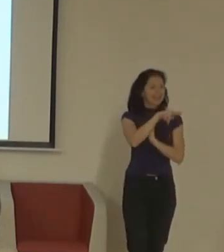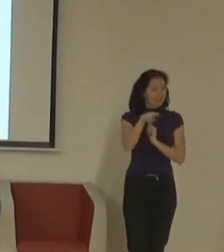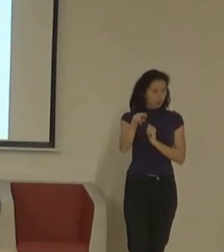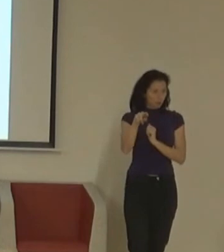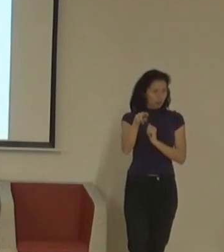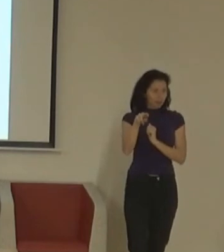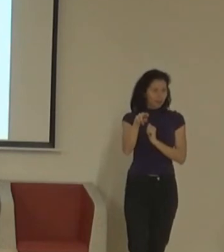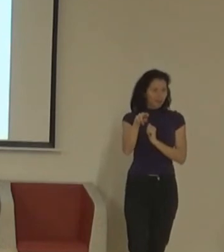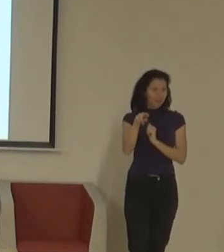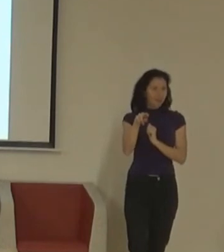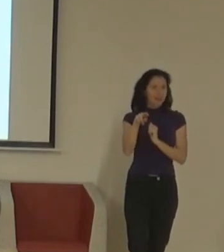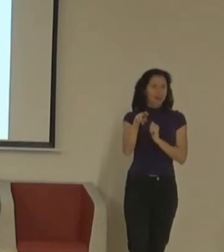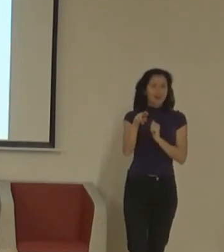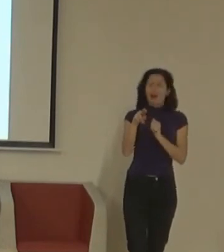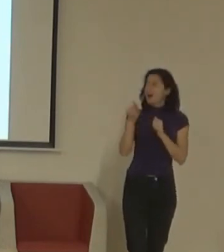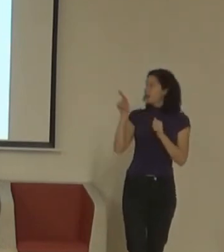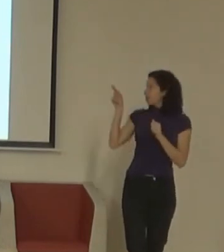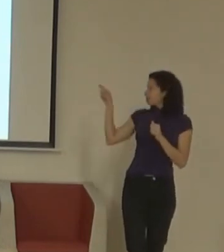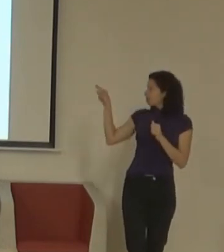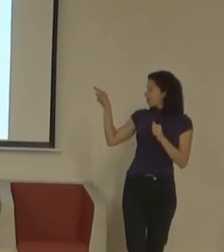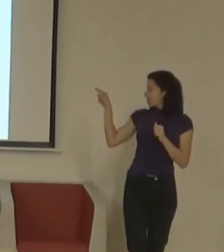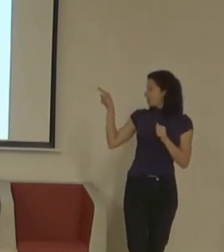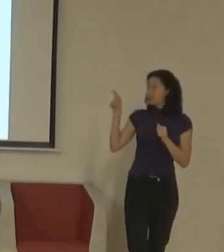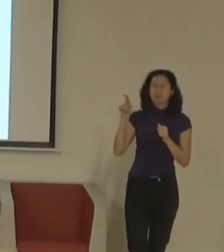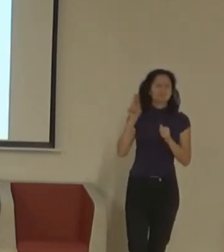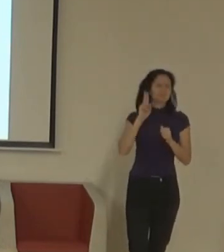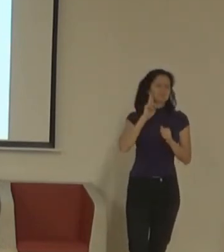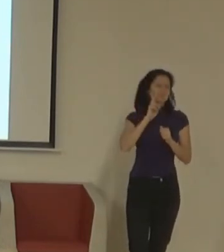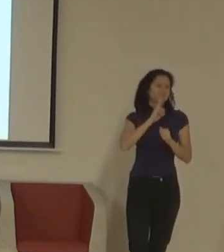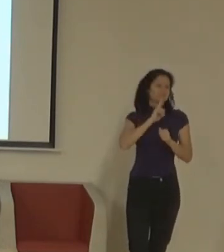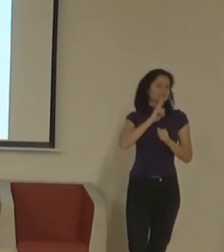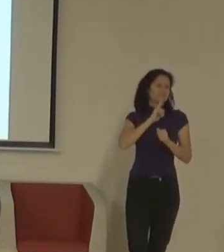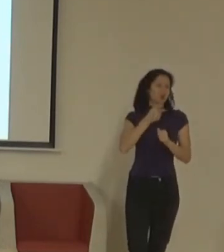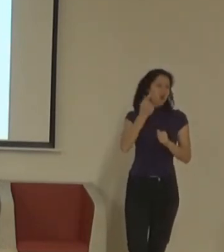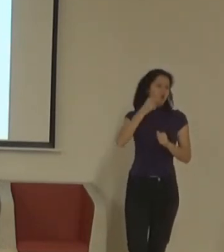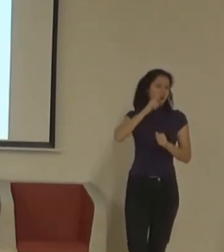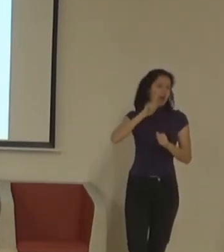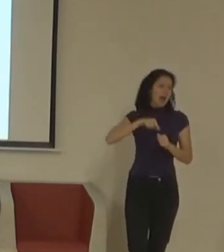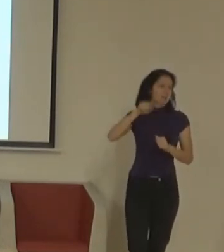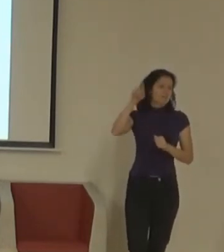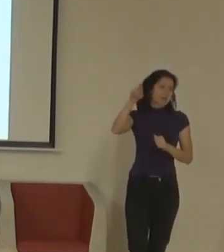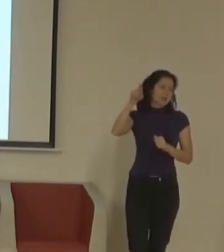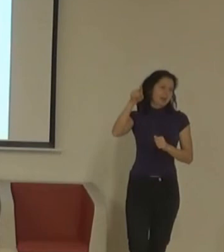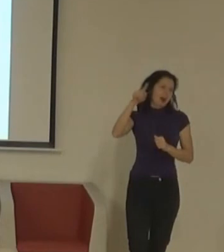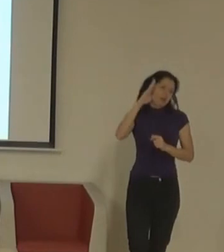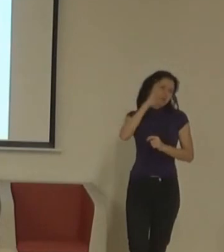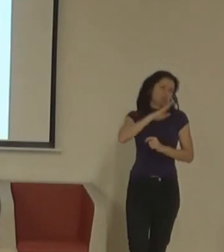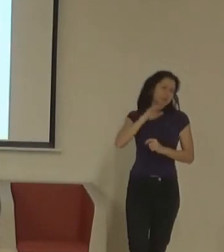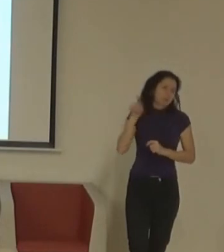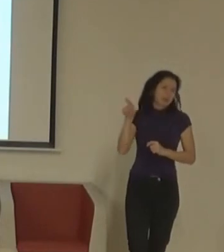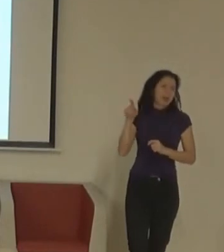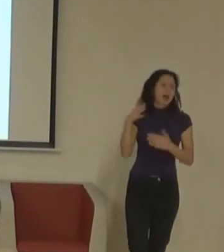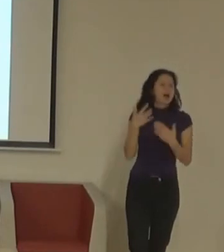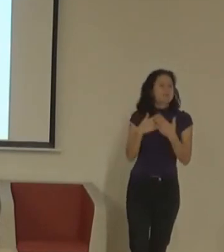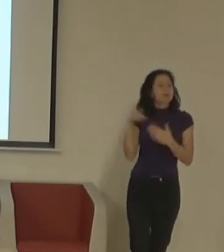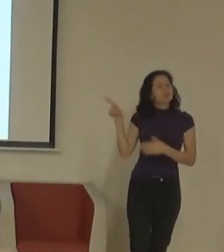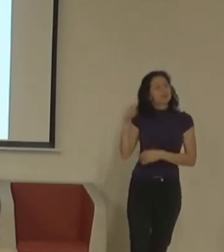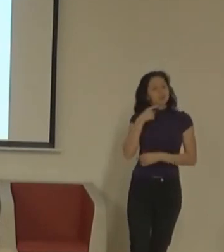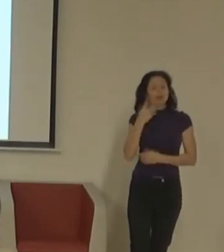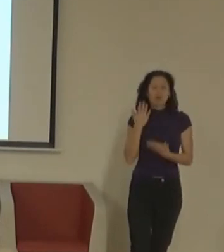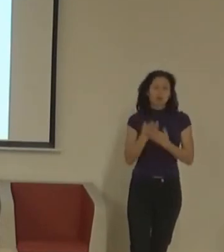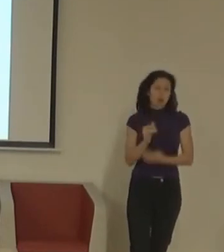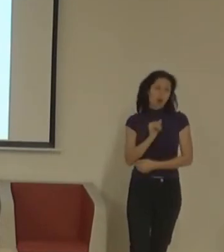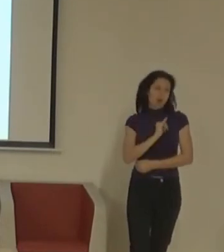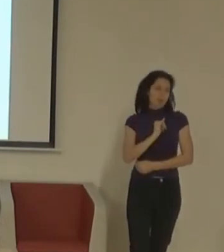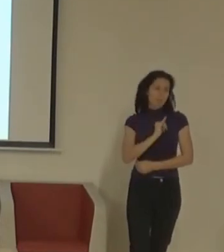Ten někdo je americká neslyšící megastar, která o tomhle natvítovala rozhořčeně, že ji už fakt nebaví sledovat dvouhodinový